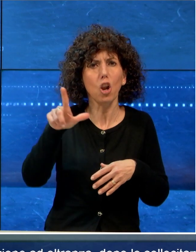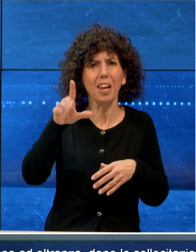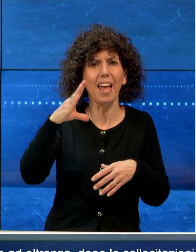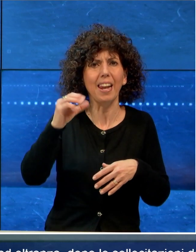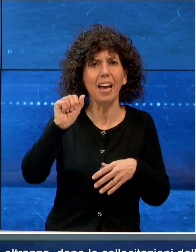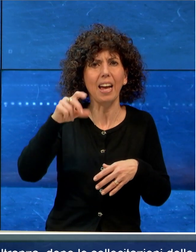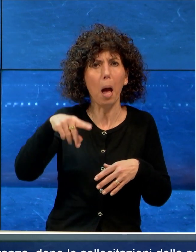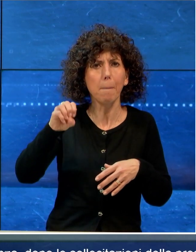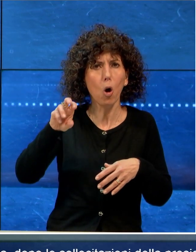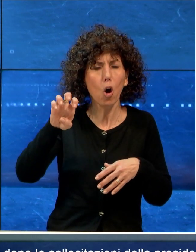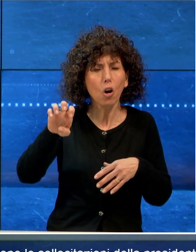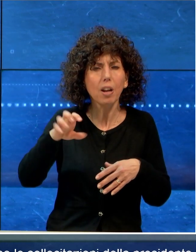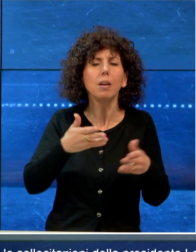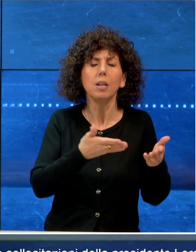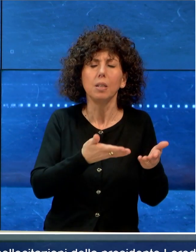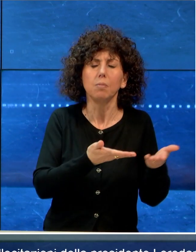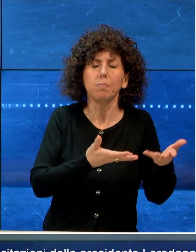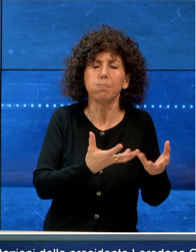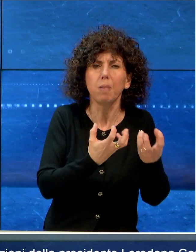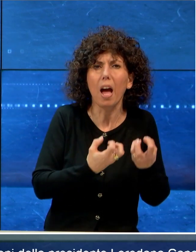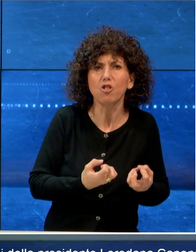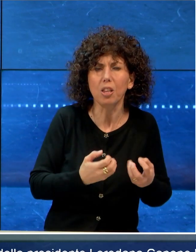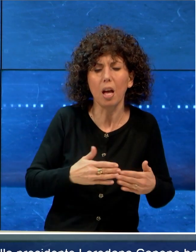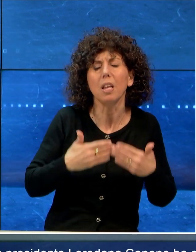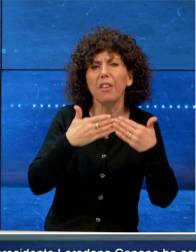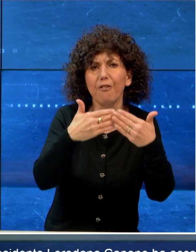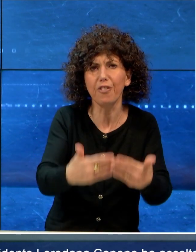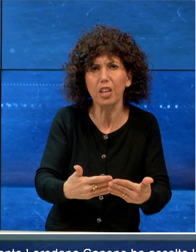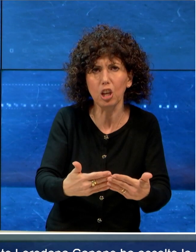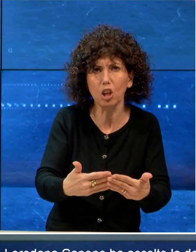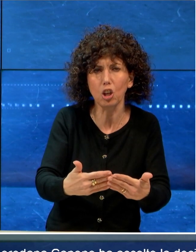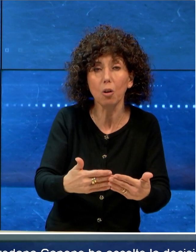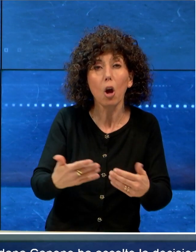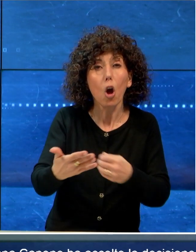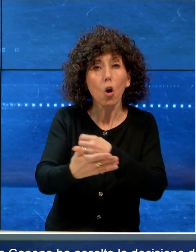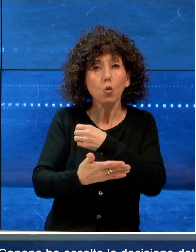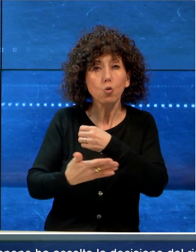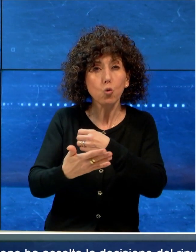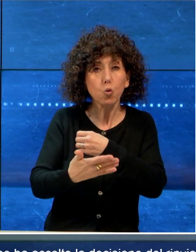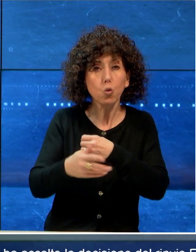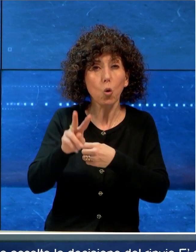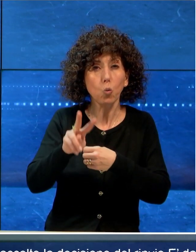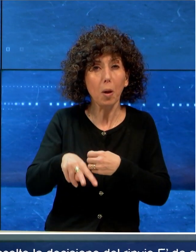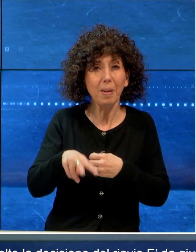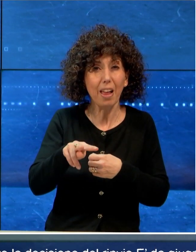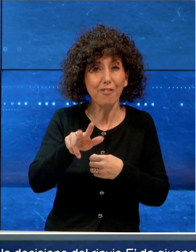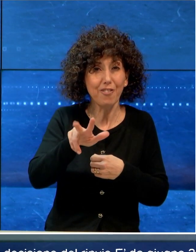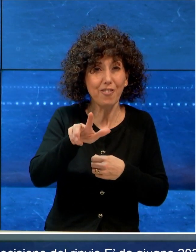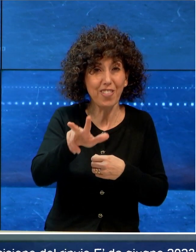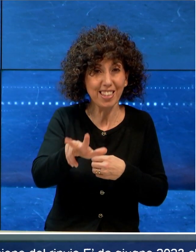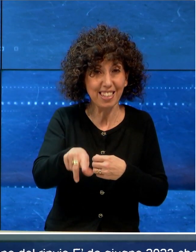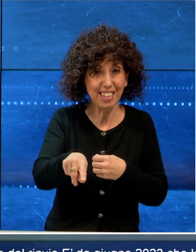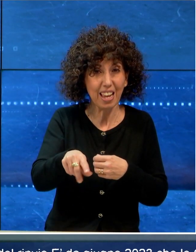Capone, ha accolto la decisione del rinvio. È da giugno 2023 che le